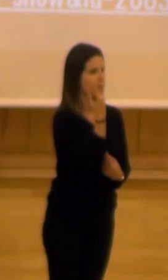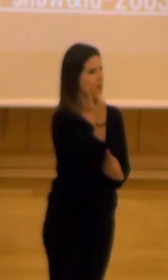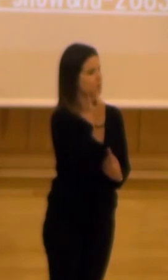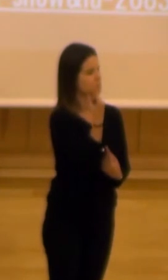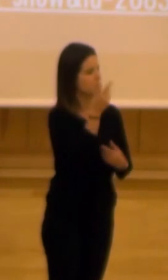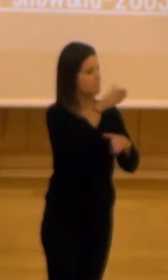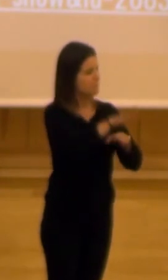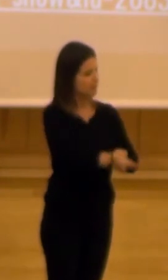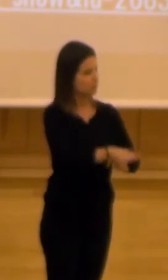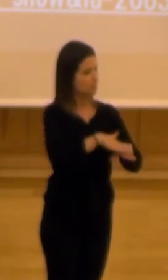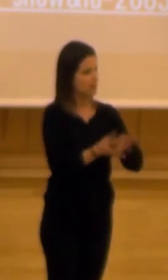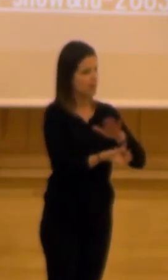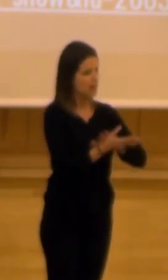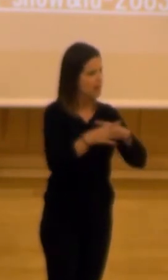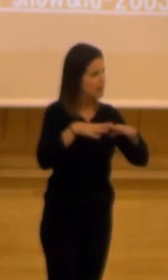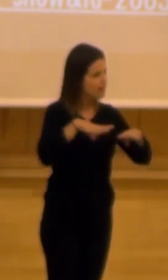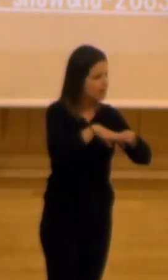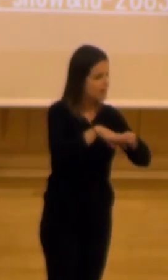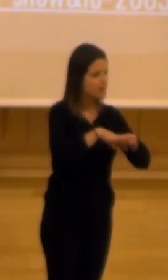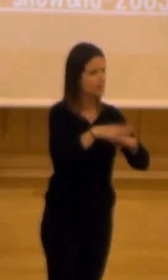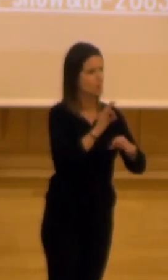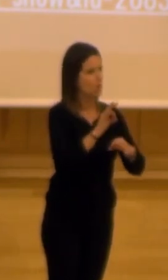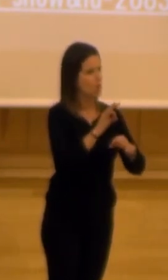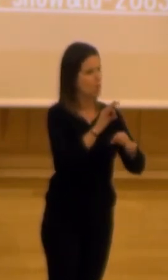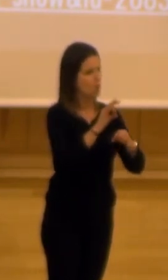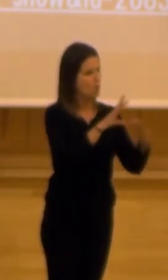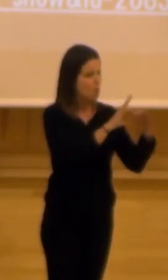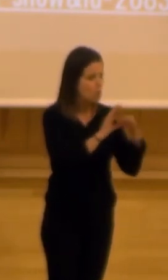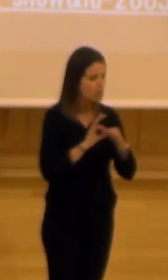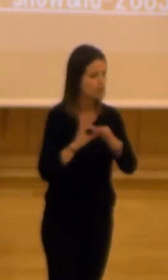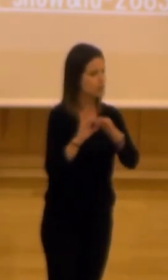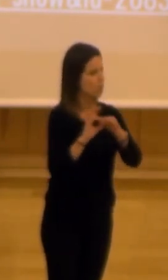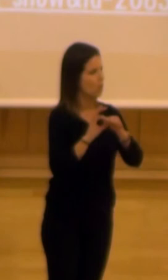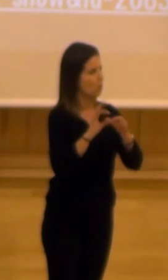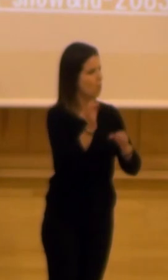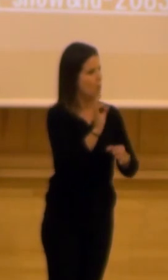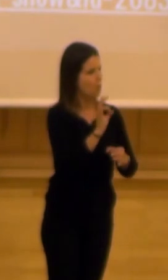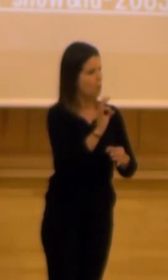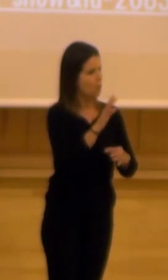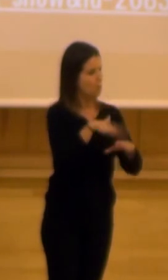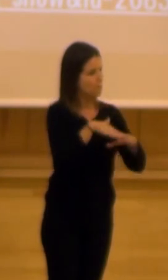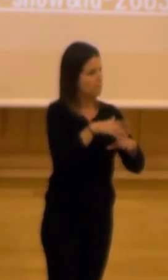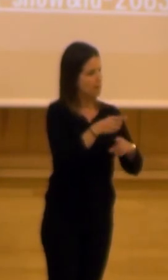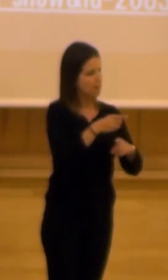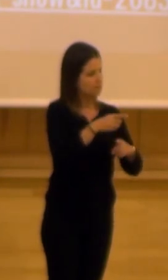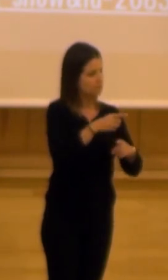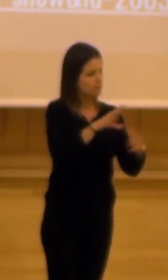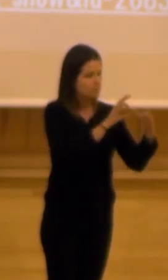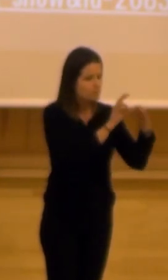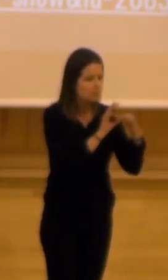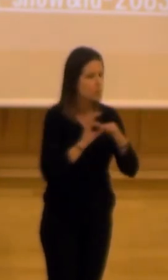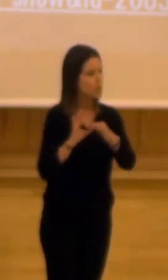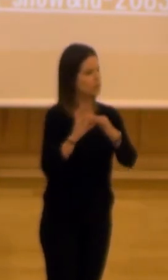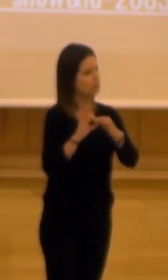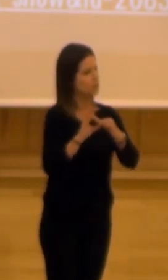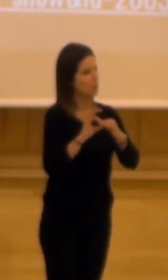latido de una red de un de alguna manera de un canal de una capilar de una capilarización de